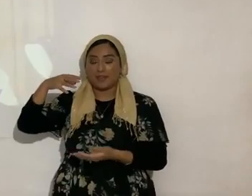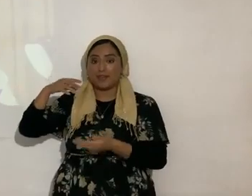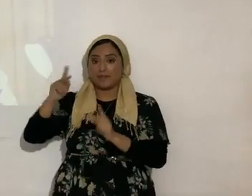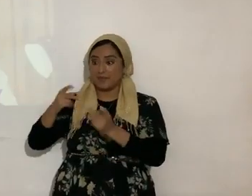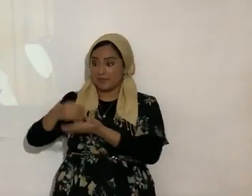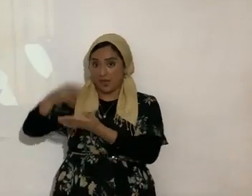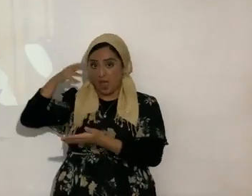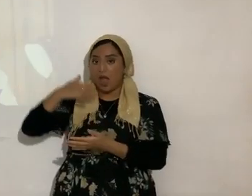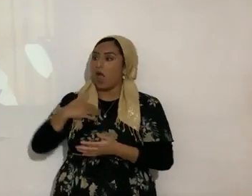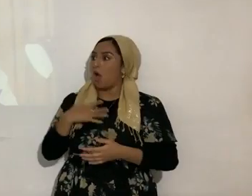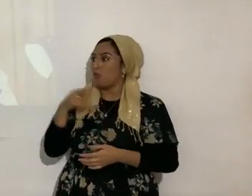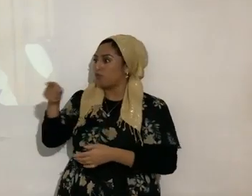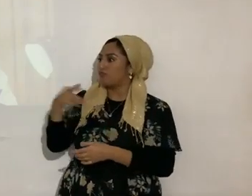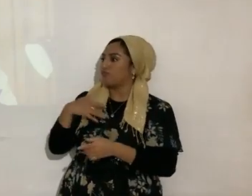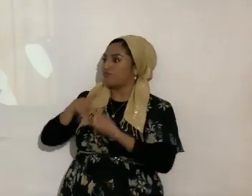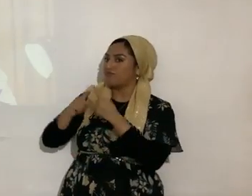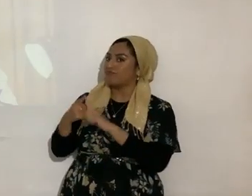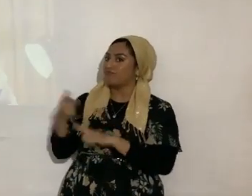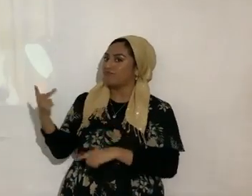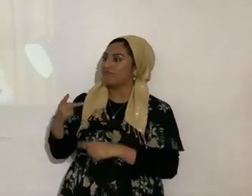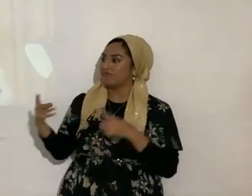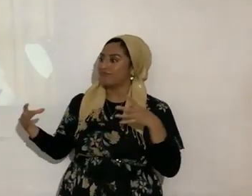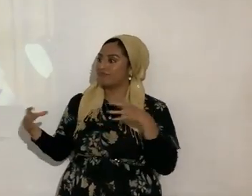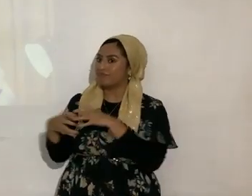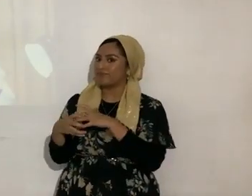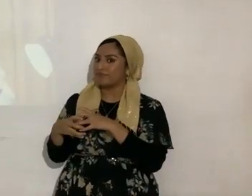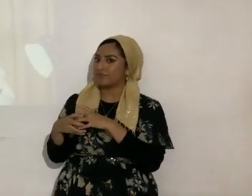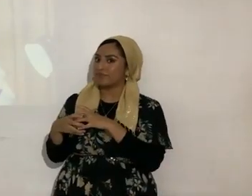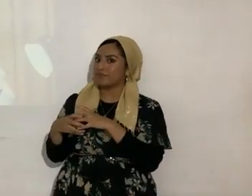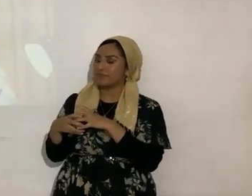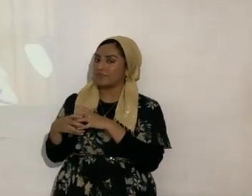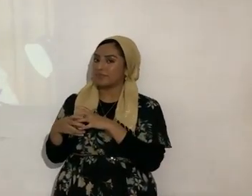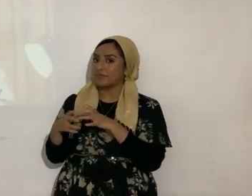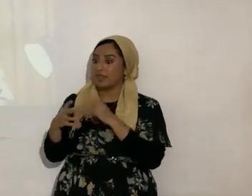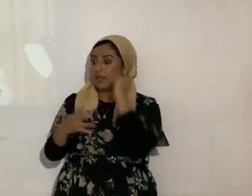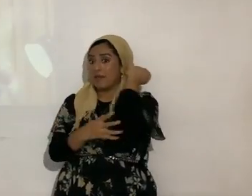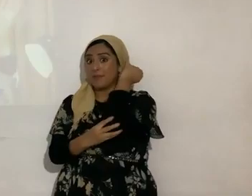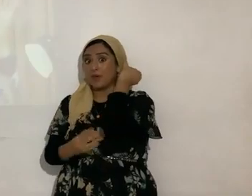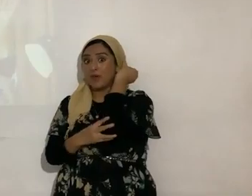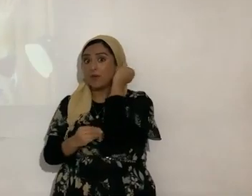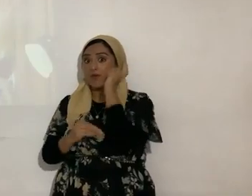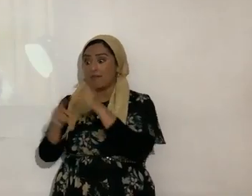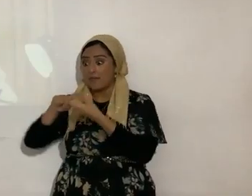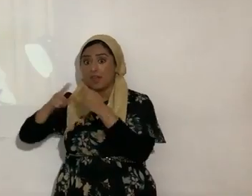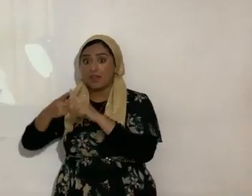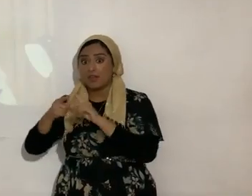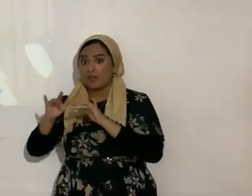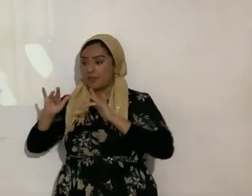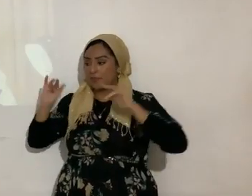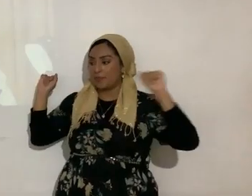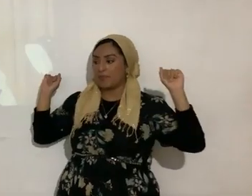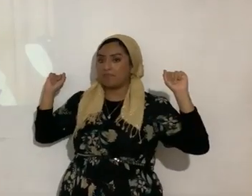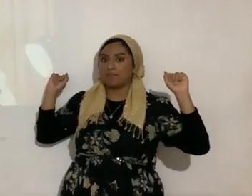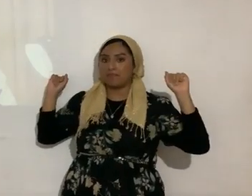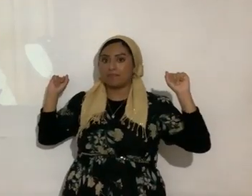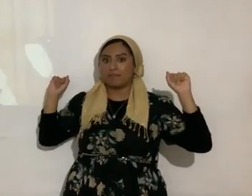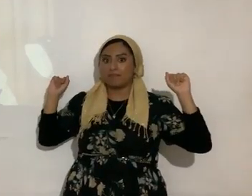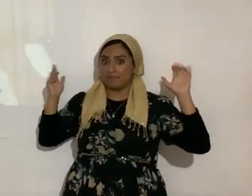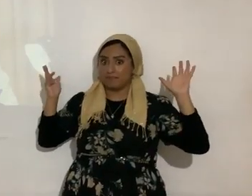las copas lleno de amigos se iba a ruina se esfumaban los amigos eso